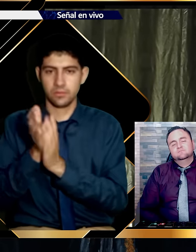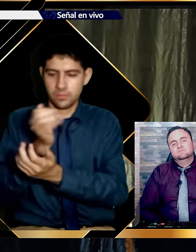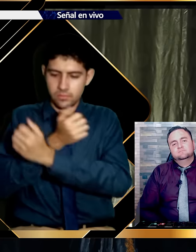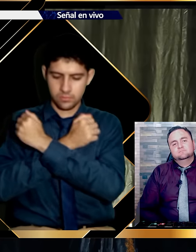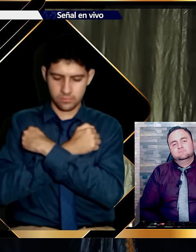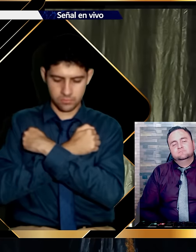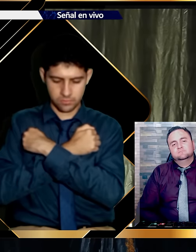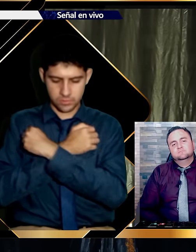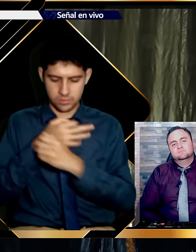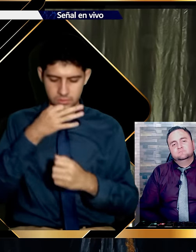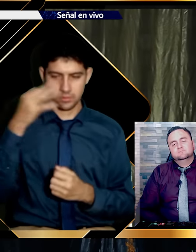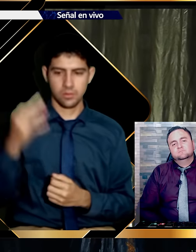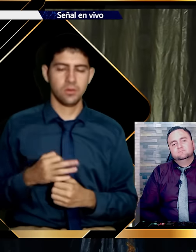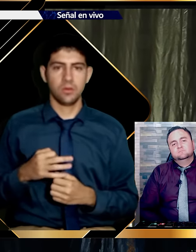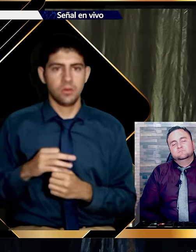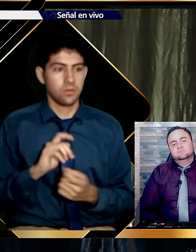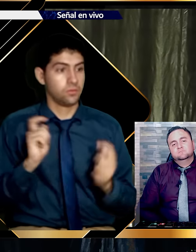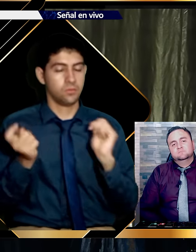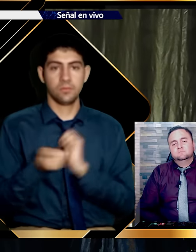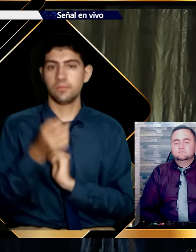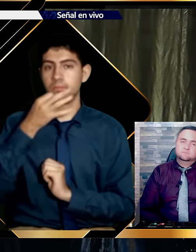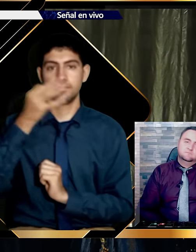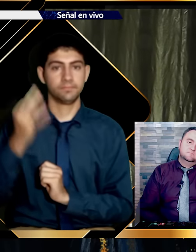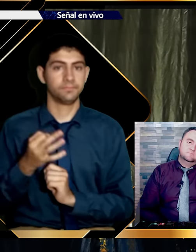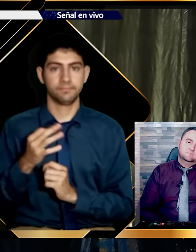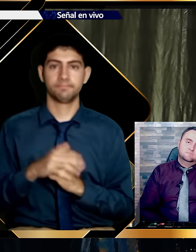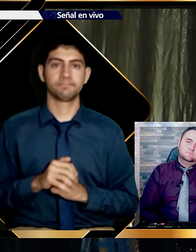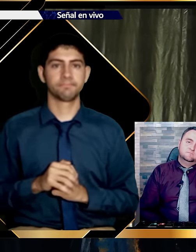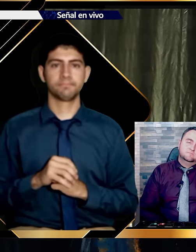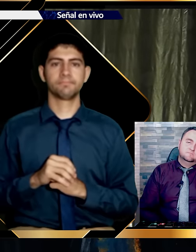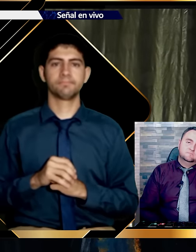Y seguro les dijo también. No la cambien. Pero hoy no están aquí.